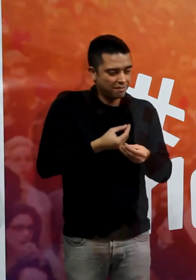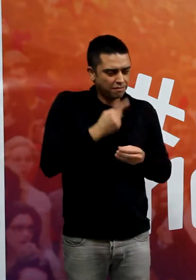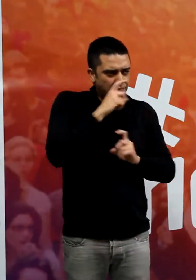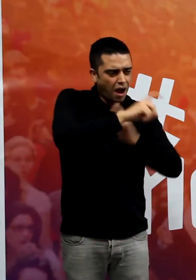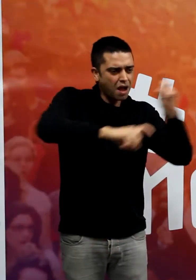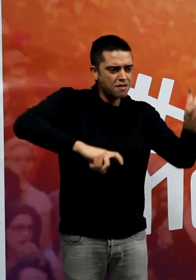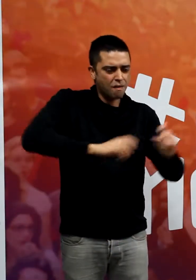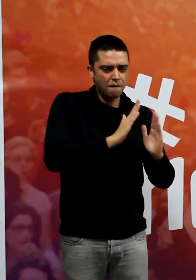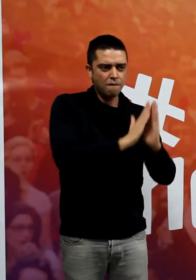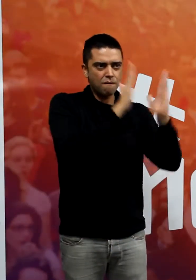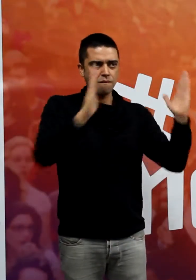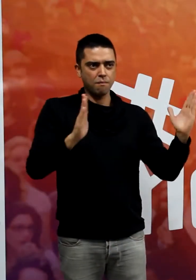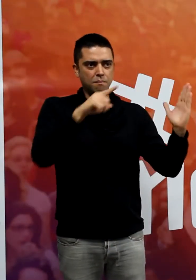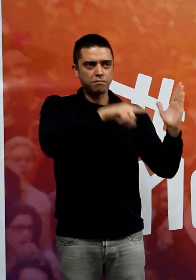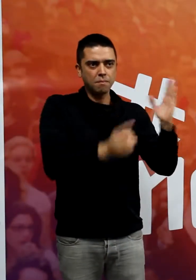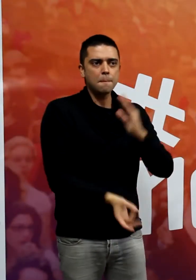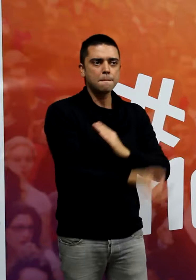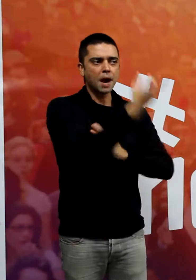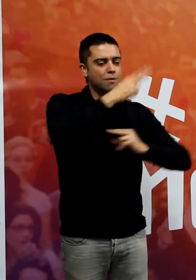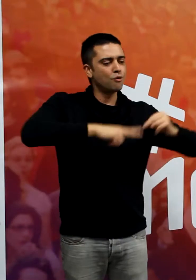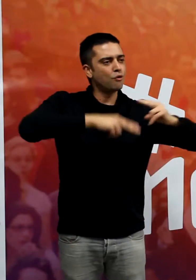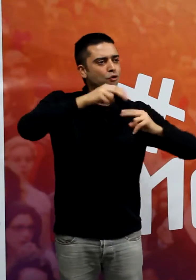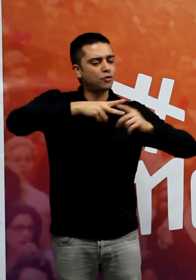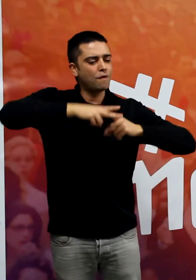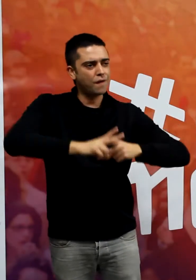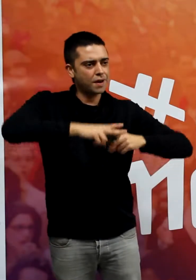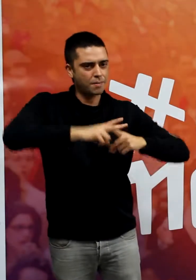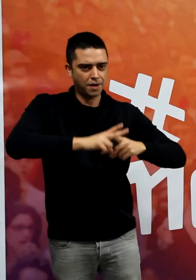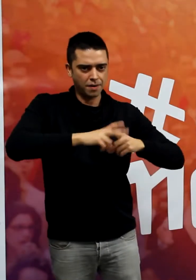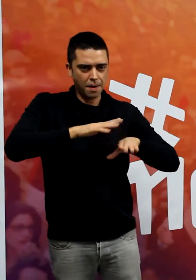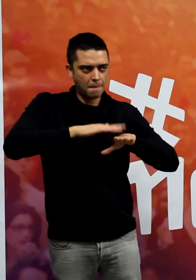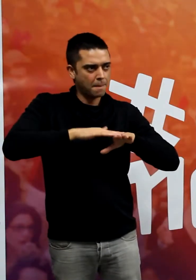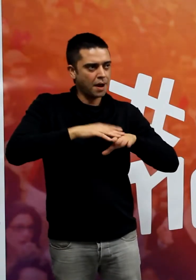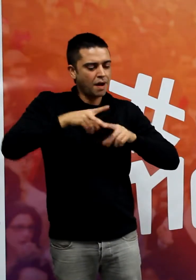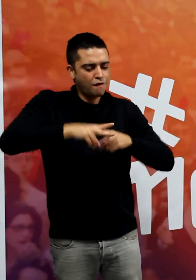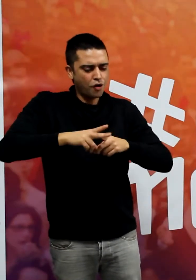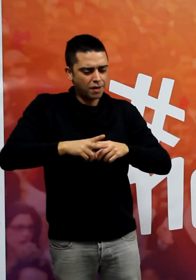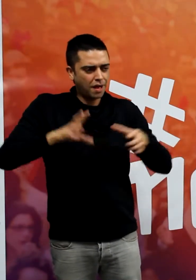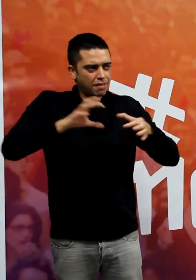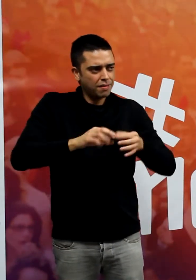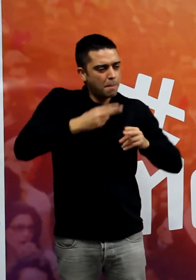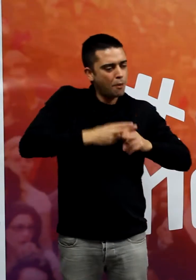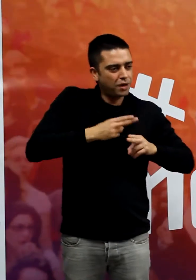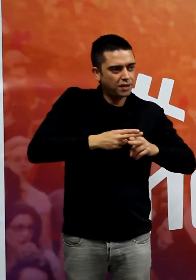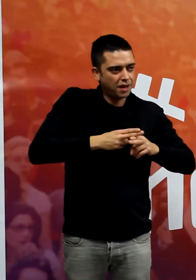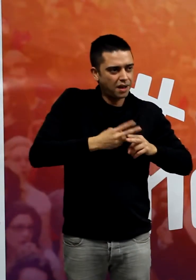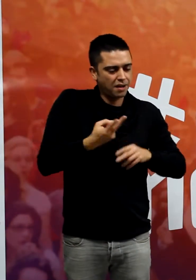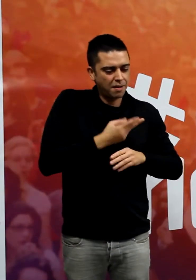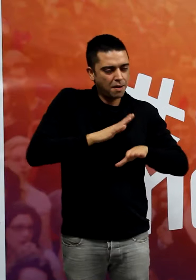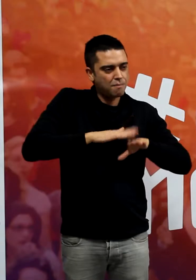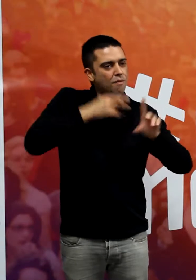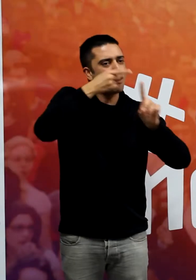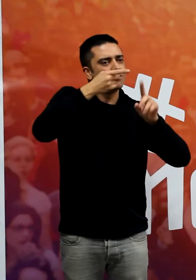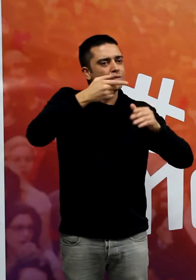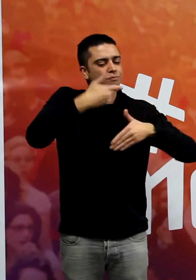Un any en què hem construït una ferramenta política que ara s'ajunta en una altra ferramenta política per a continuar